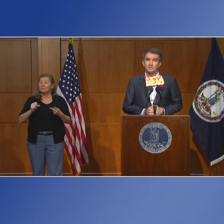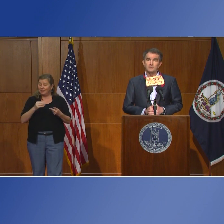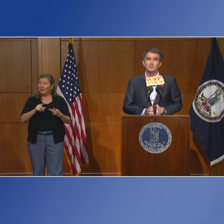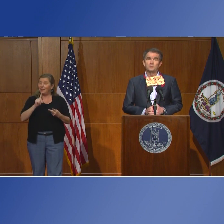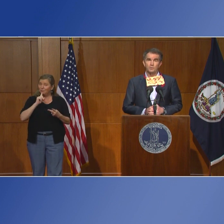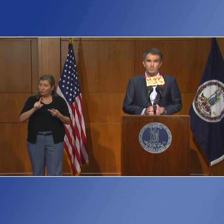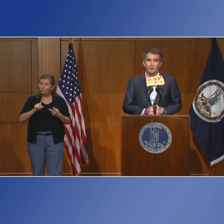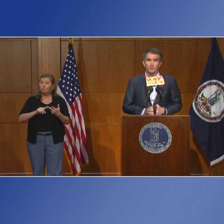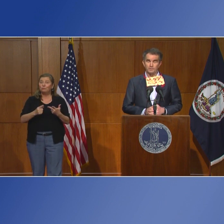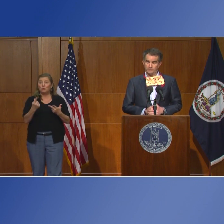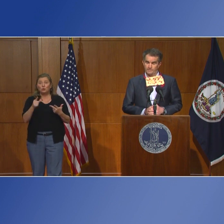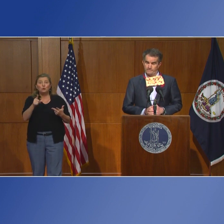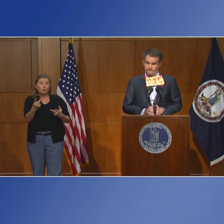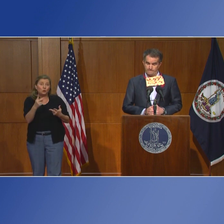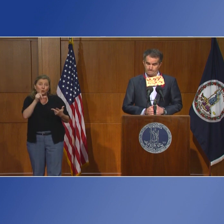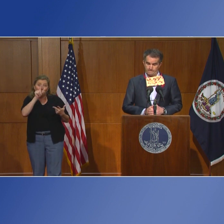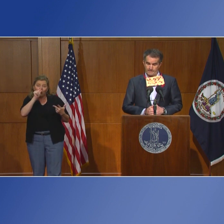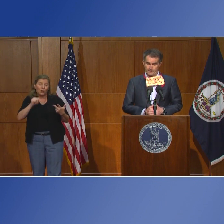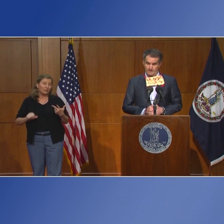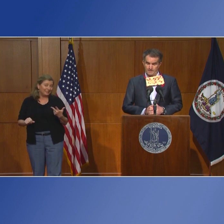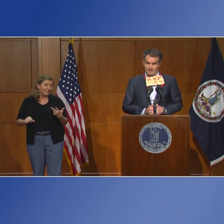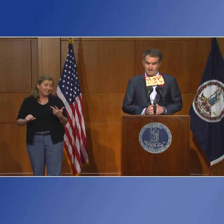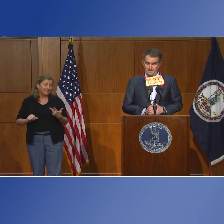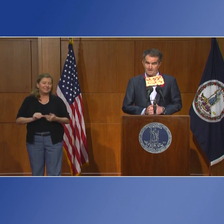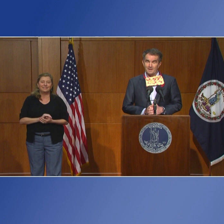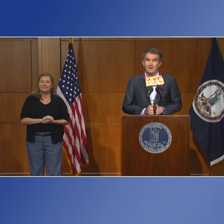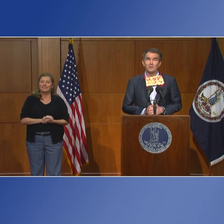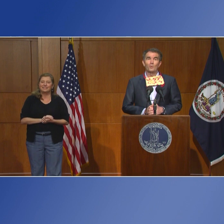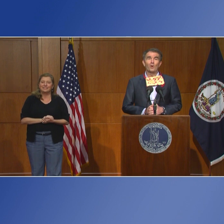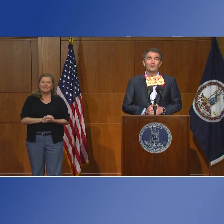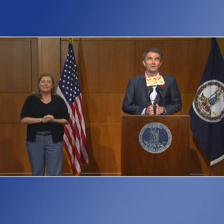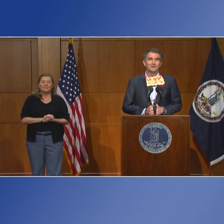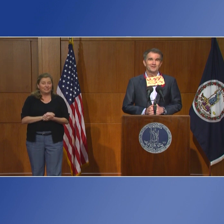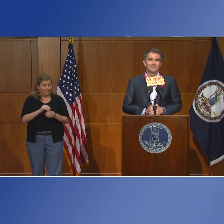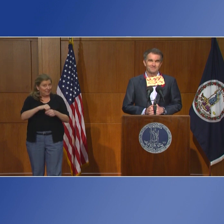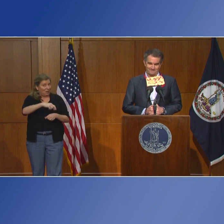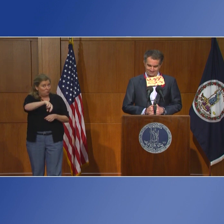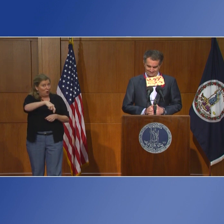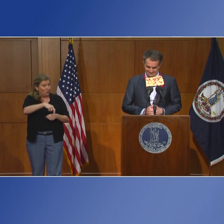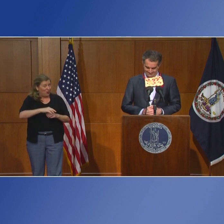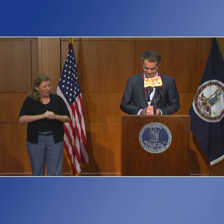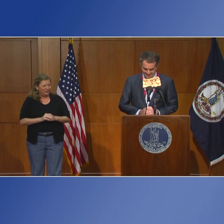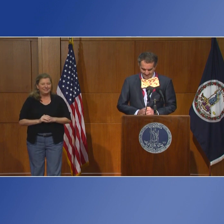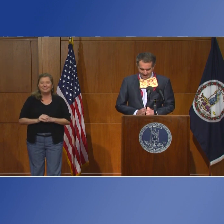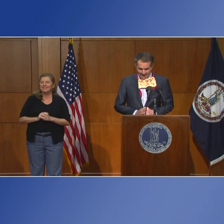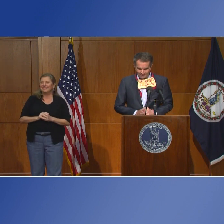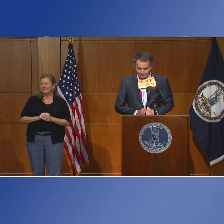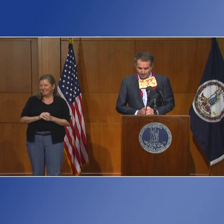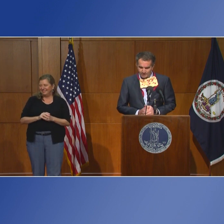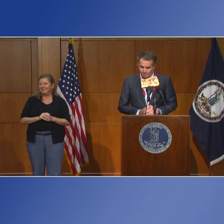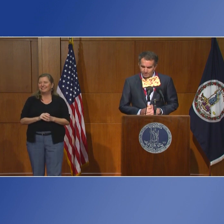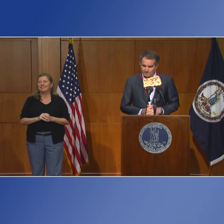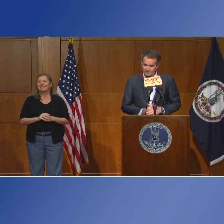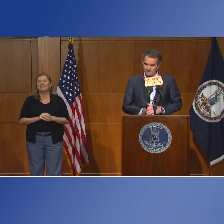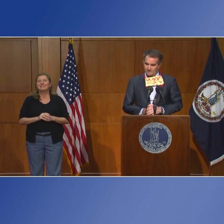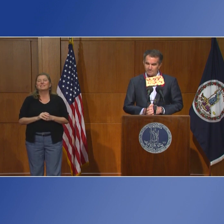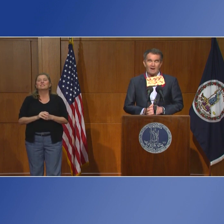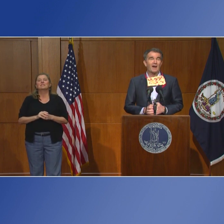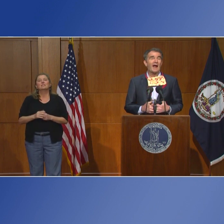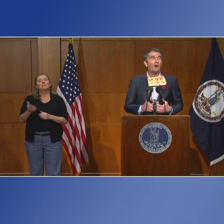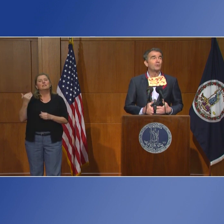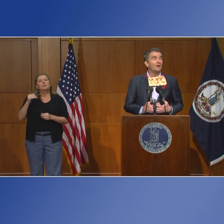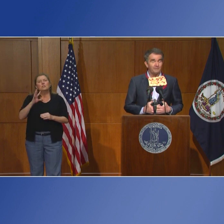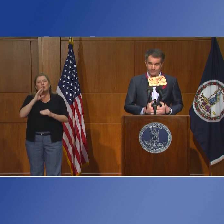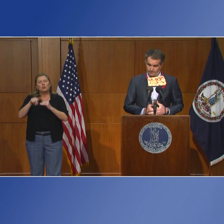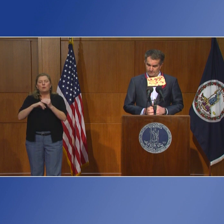gente, dos perros, cuatro perros, perdón, y dos pajaritos en Roanoke. Yo he hablado antes con